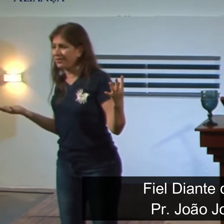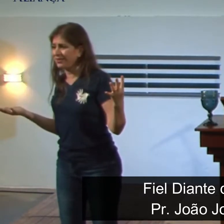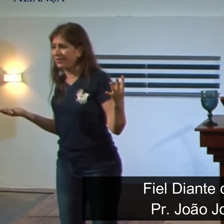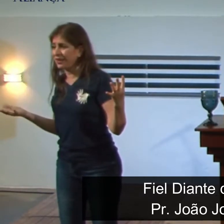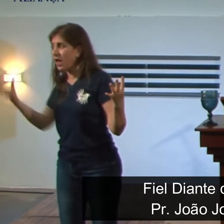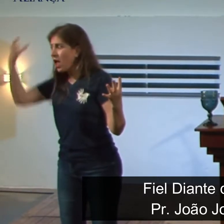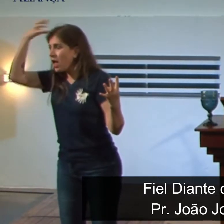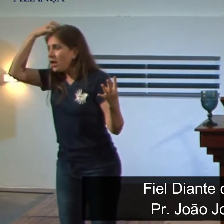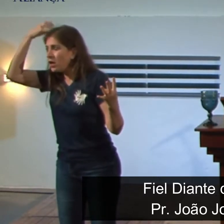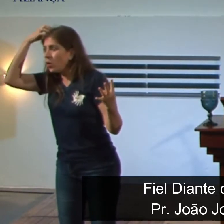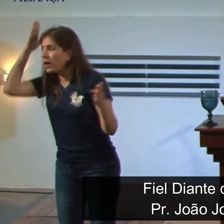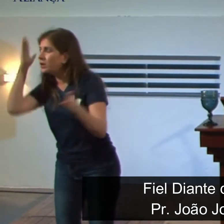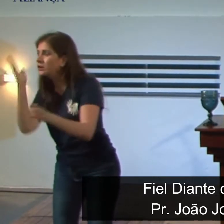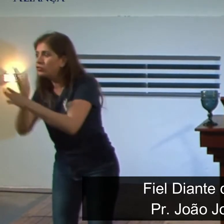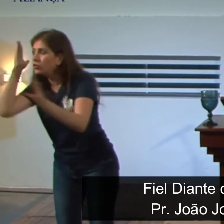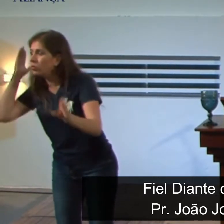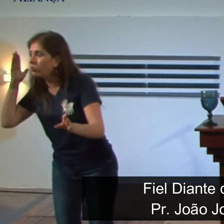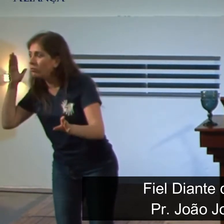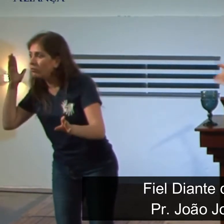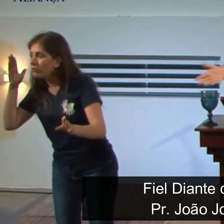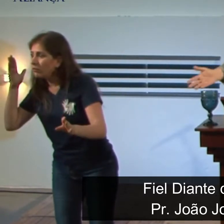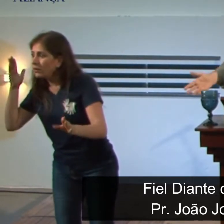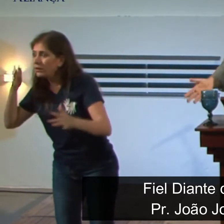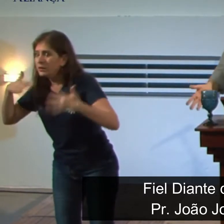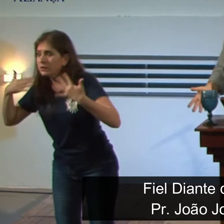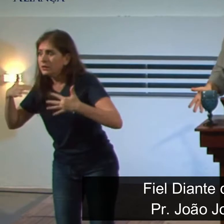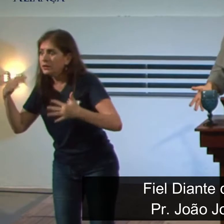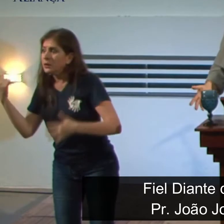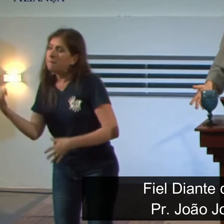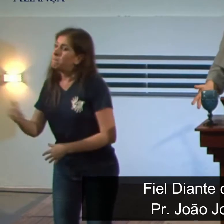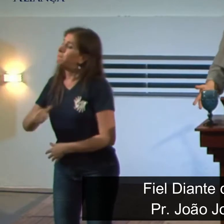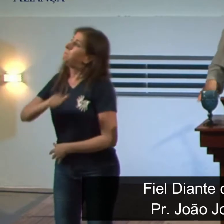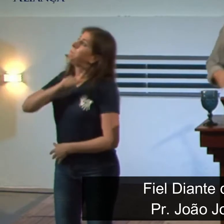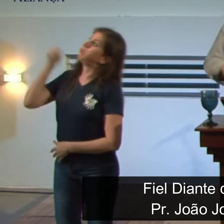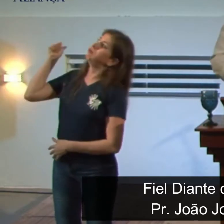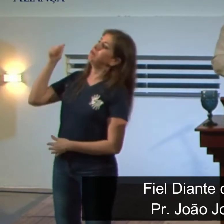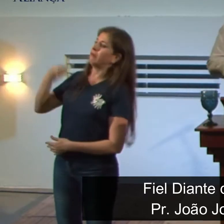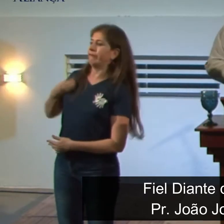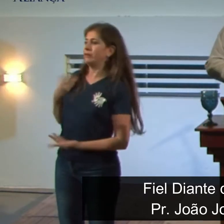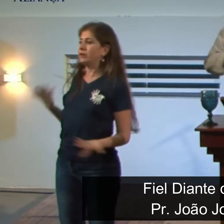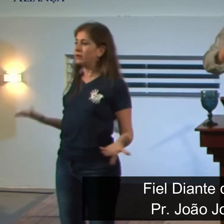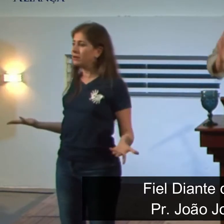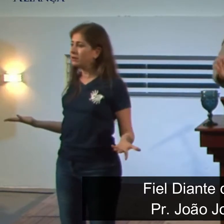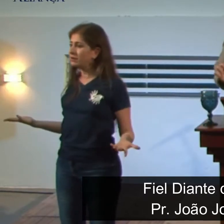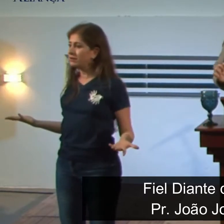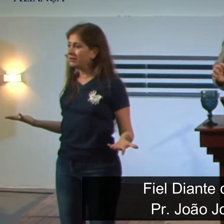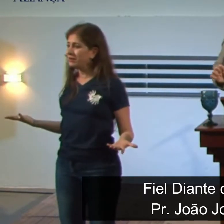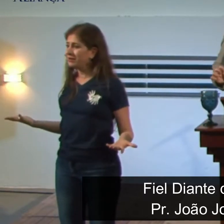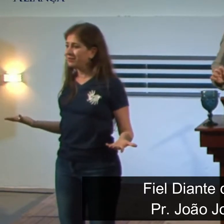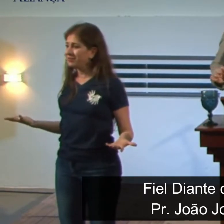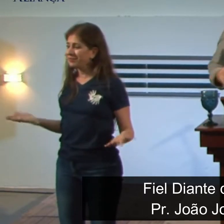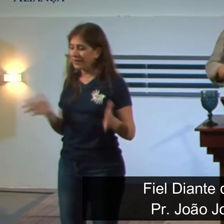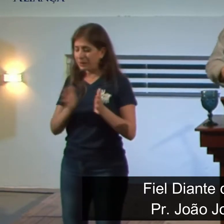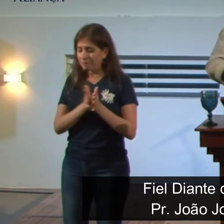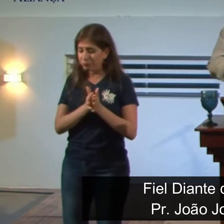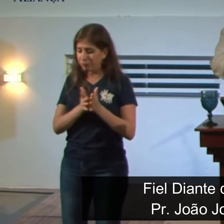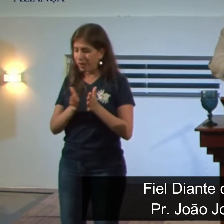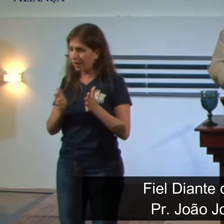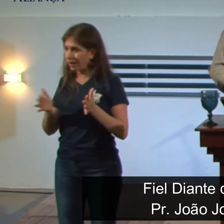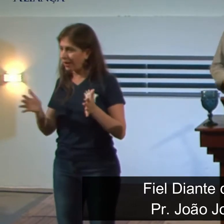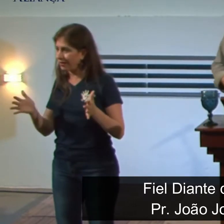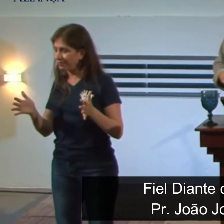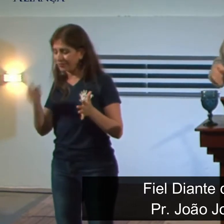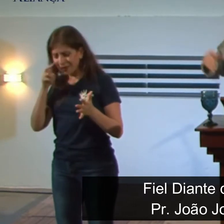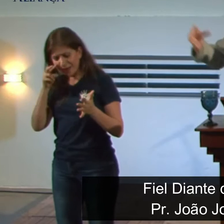E o rei descobriu, ó, eu morro. E aí, o texto deixa um vácuo, porque não